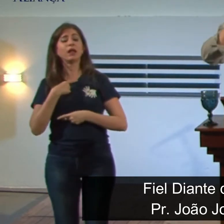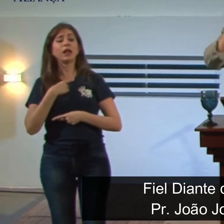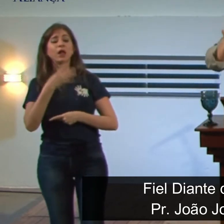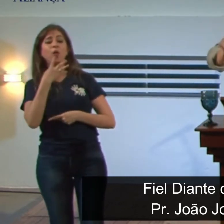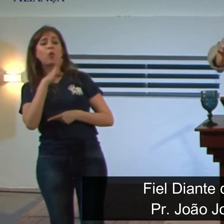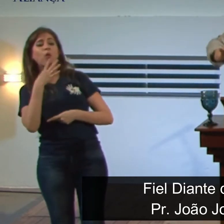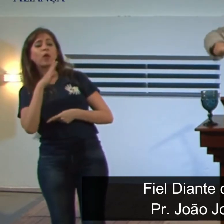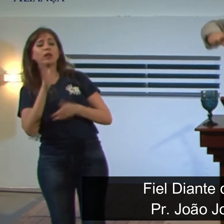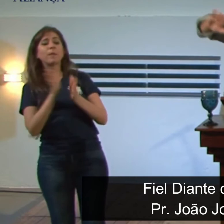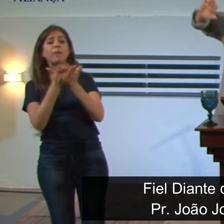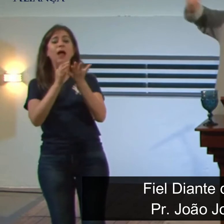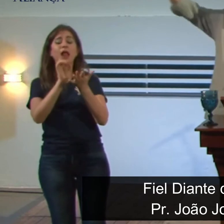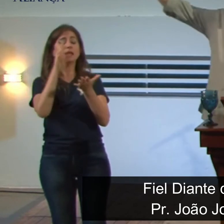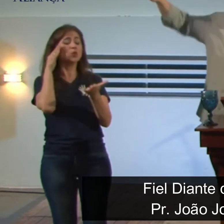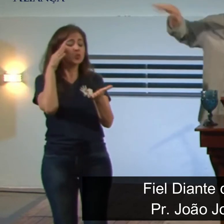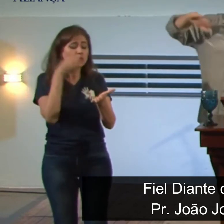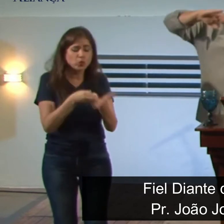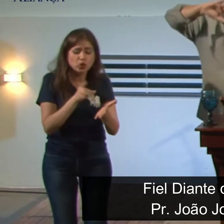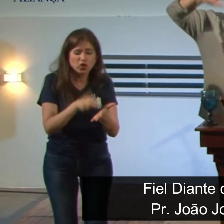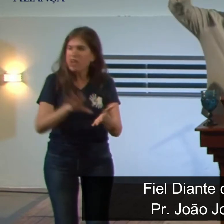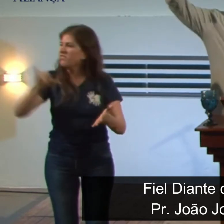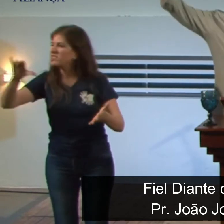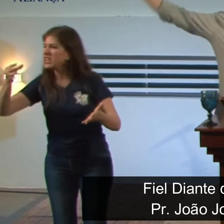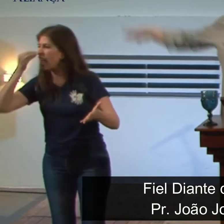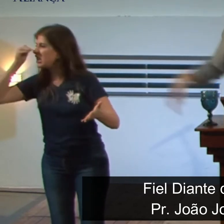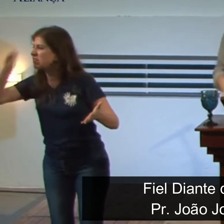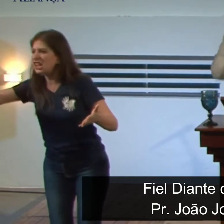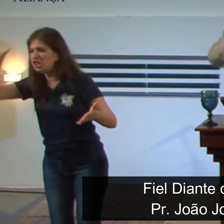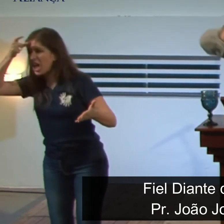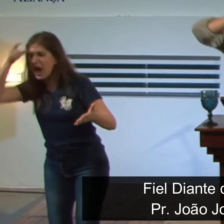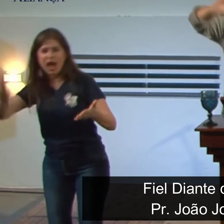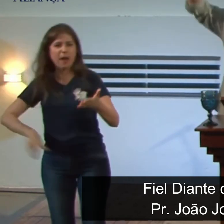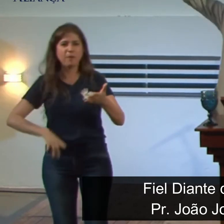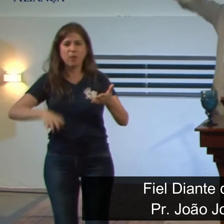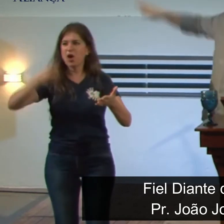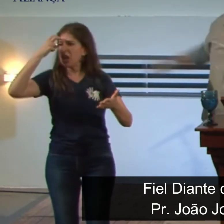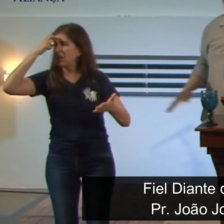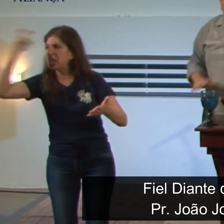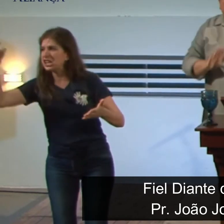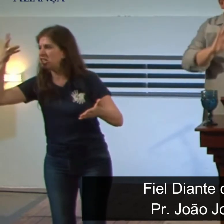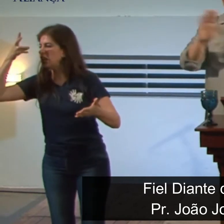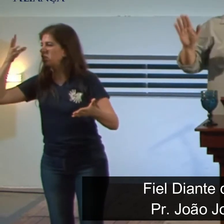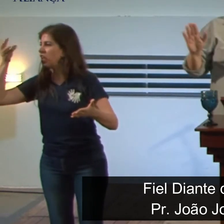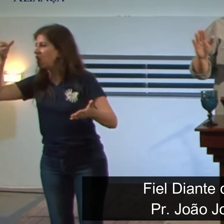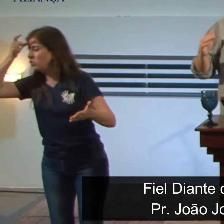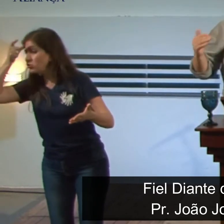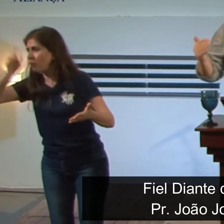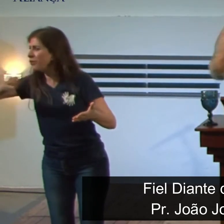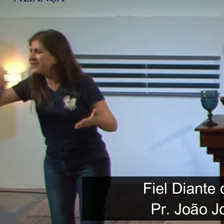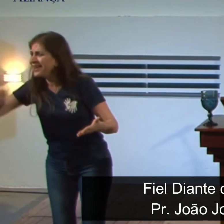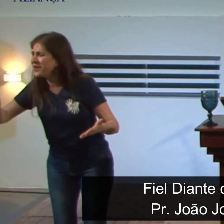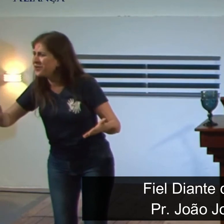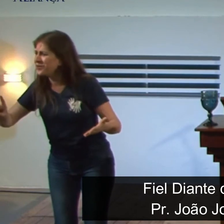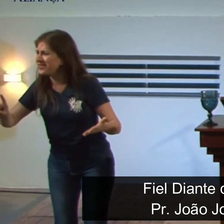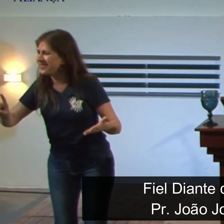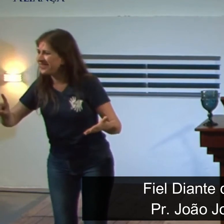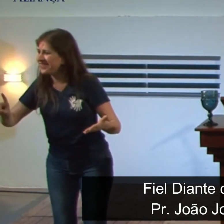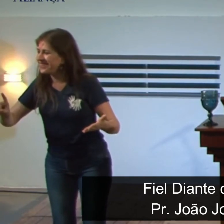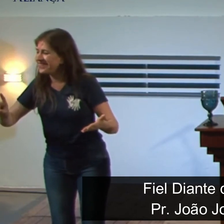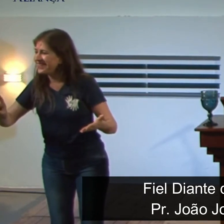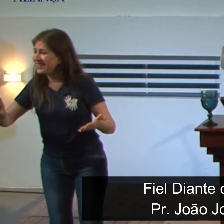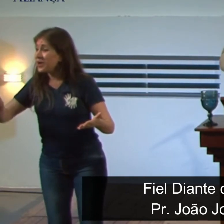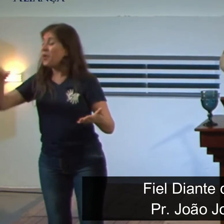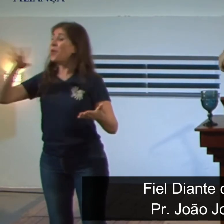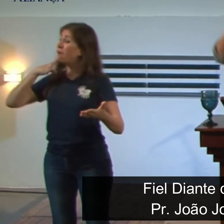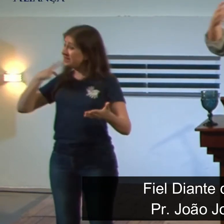eu não vou ler só a Bíblia e ciência é do diabo conhecimento é do diabo intelectualidade é do diabo não nós estamos na contramão disso